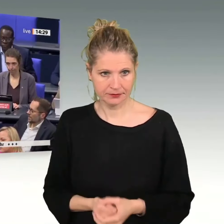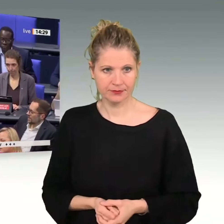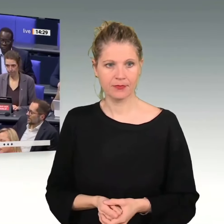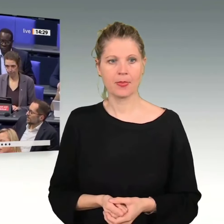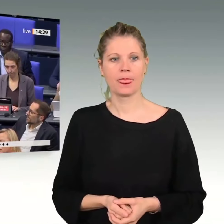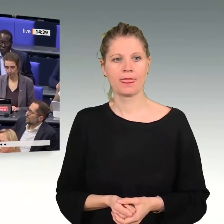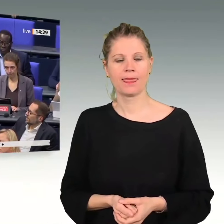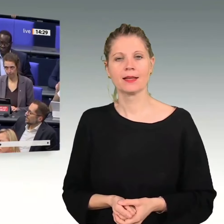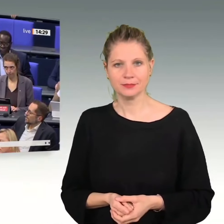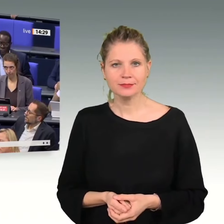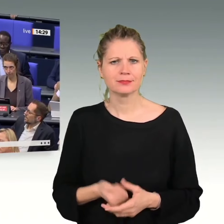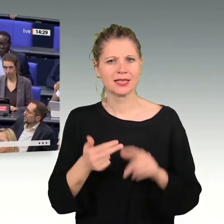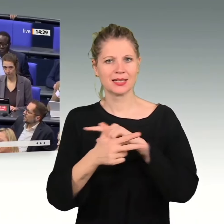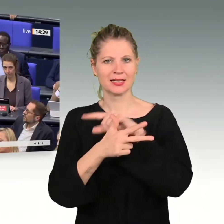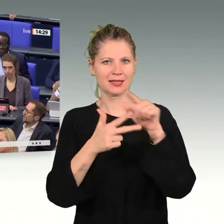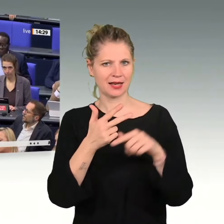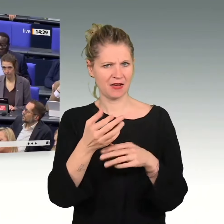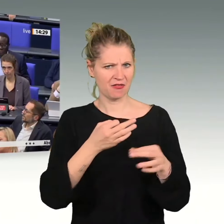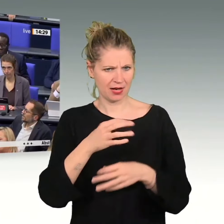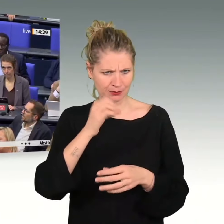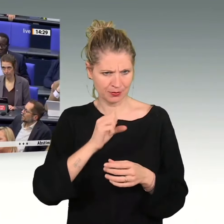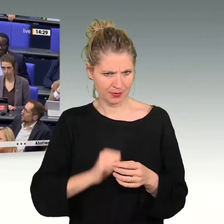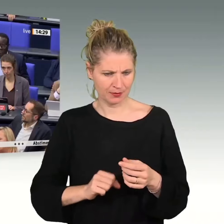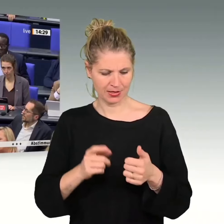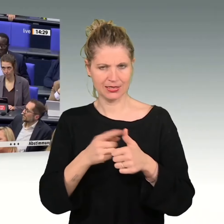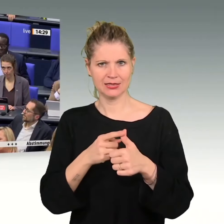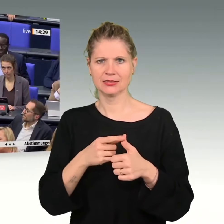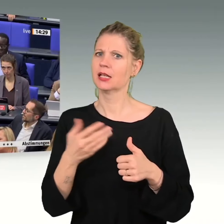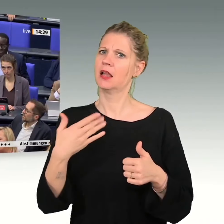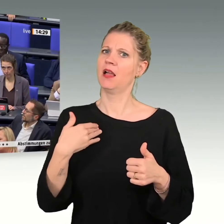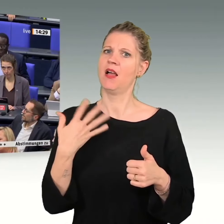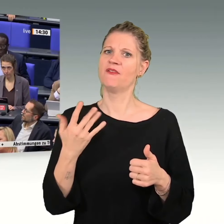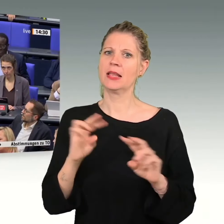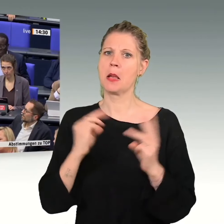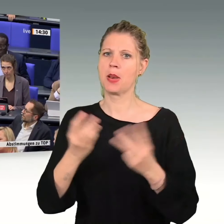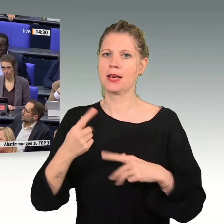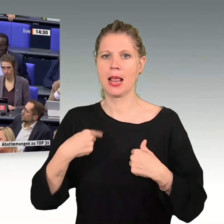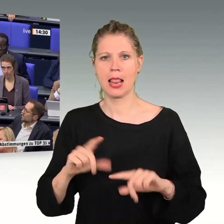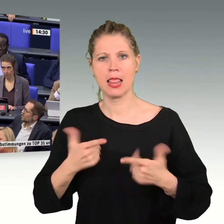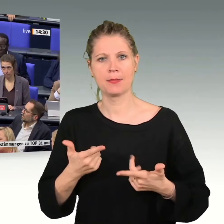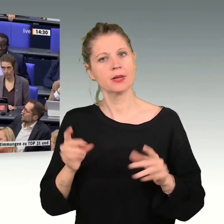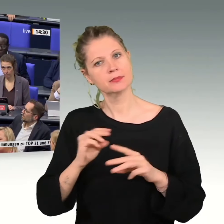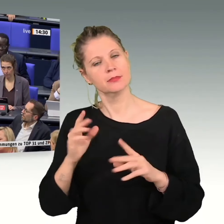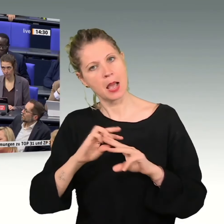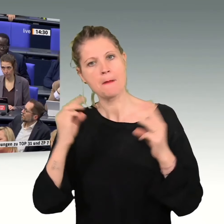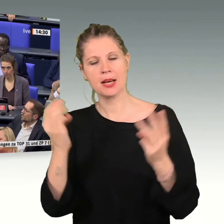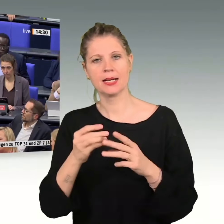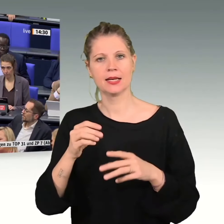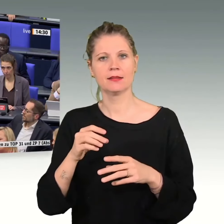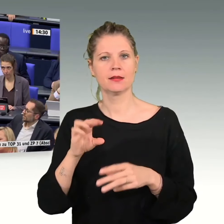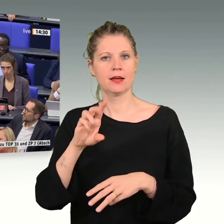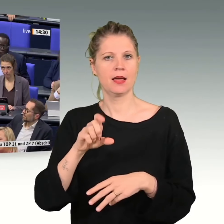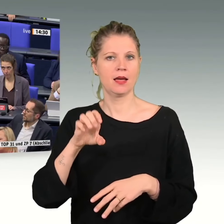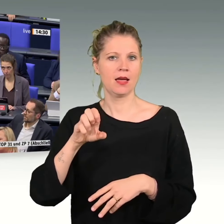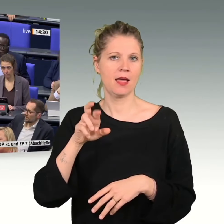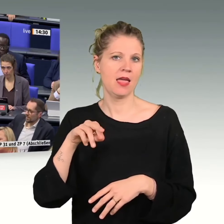Ich habe drei Fragen erkannt. Die erste Frage ist, auf welchem Planeten ich lebe. Das ist der Planet Erde. Und deswegen setze ich mich